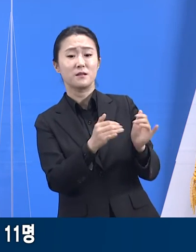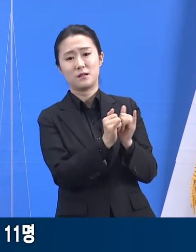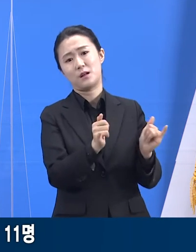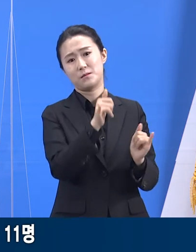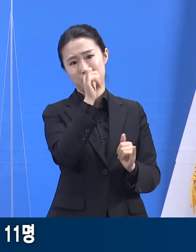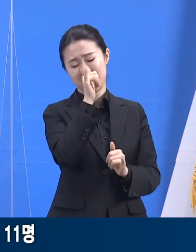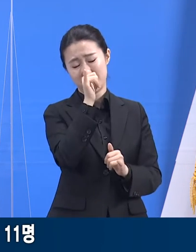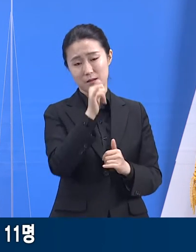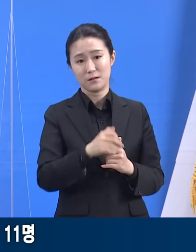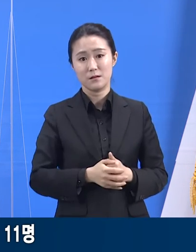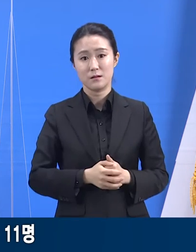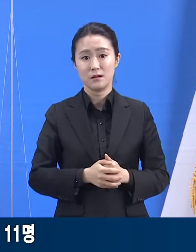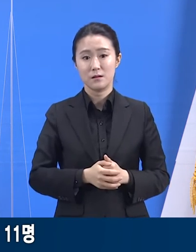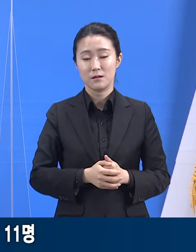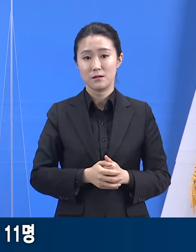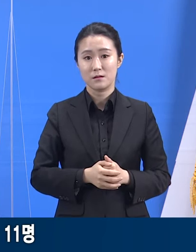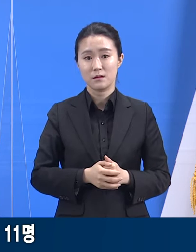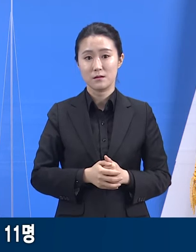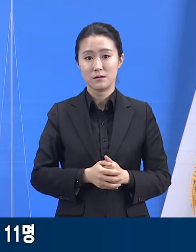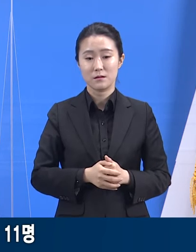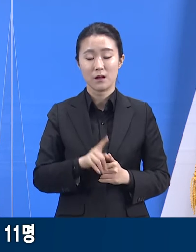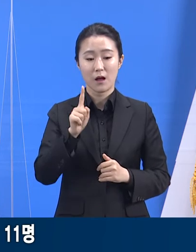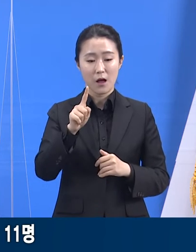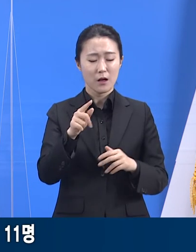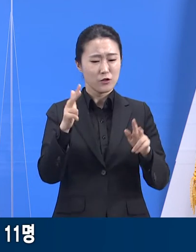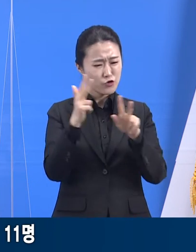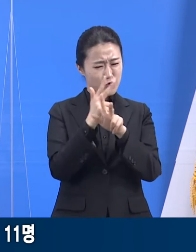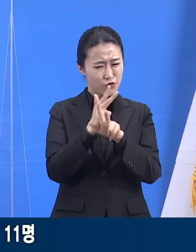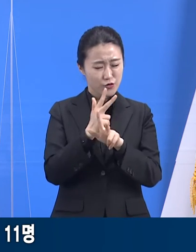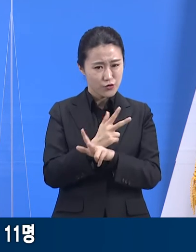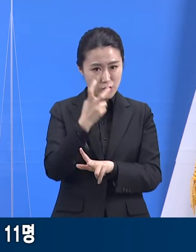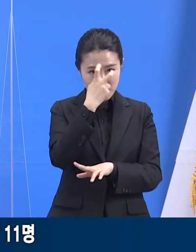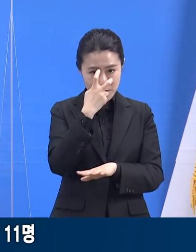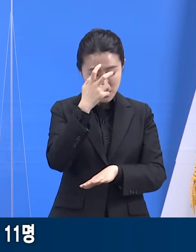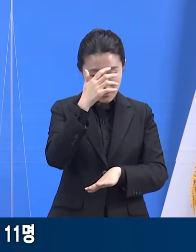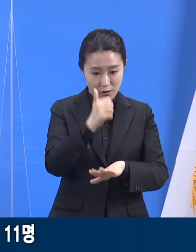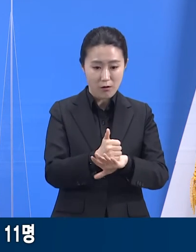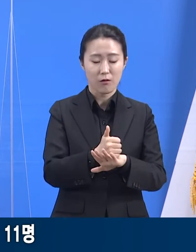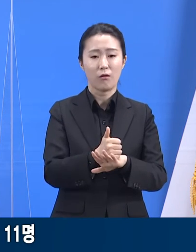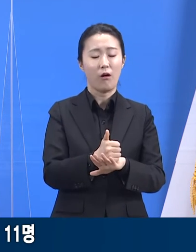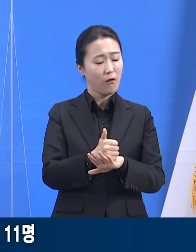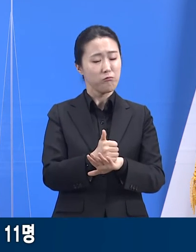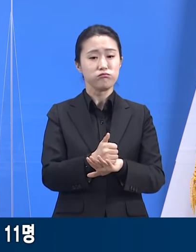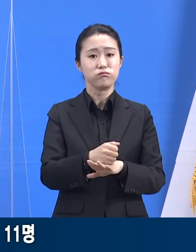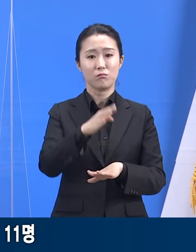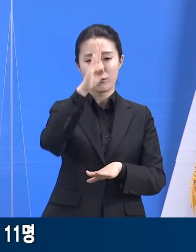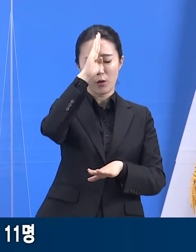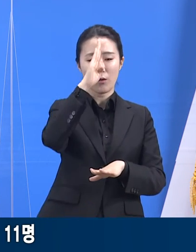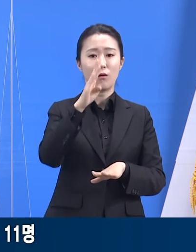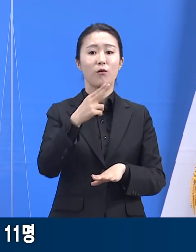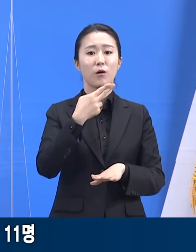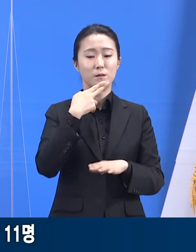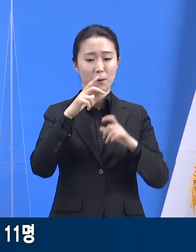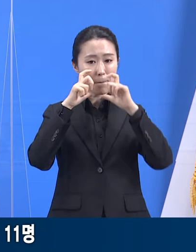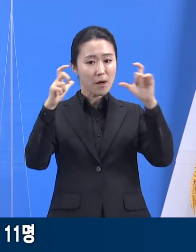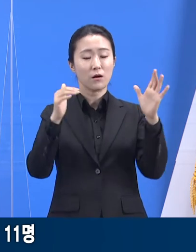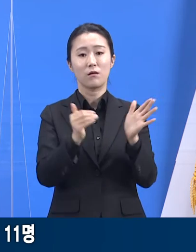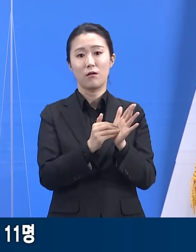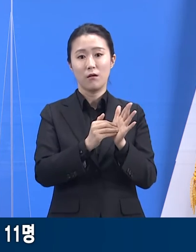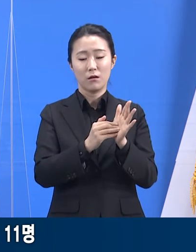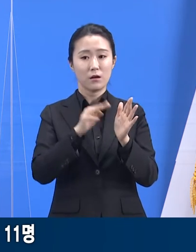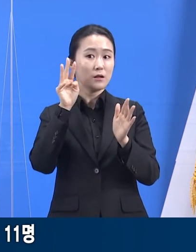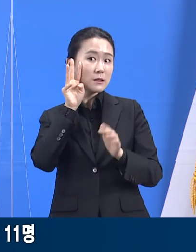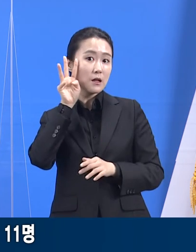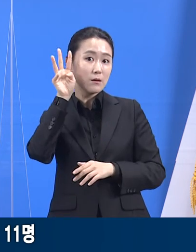21일에 시행된 주기적 선체검사에서 음성 판정을 받은 바 있었습니다. 그 후 3일 뒤인